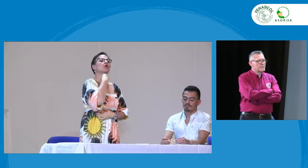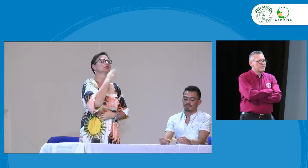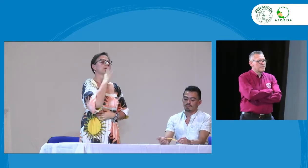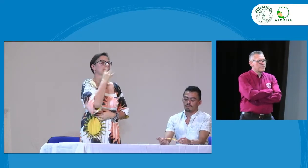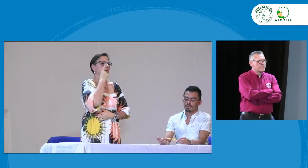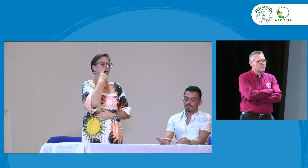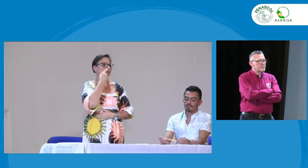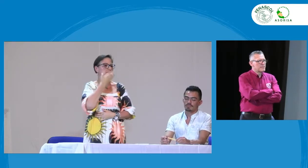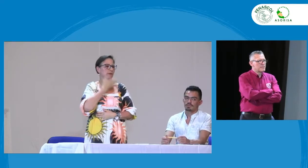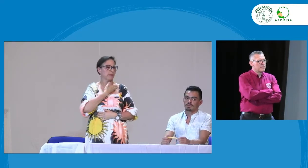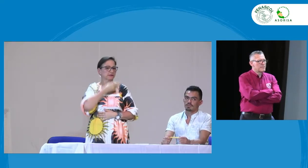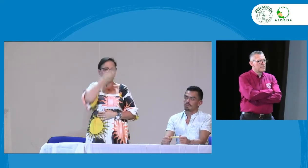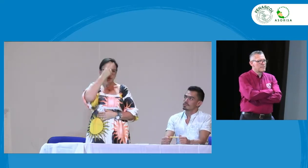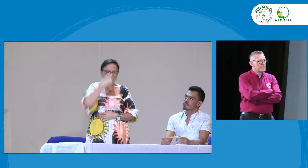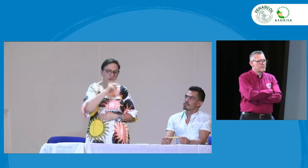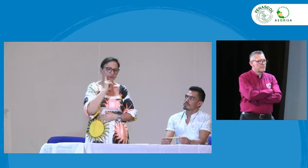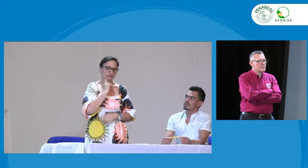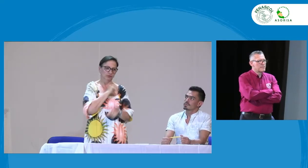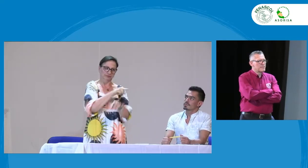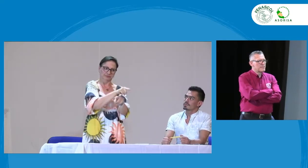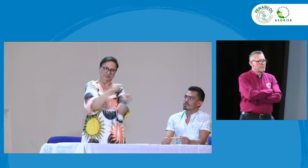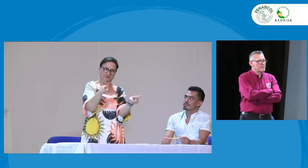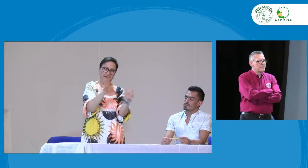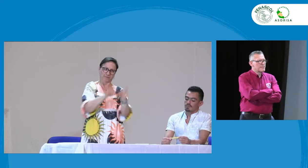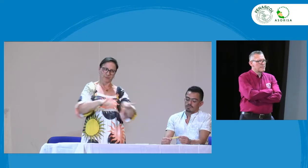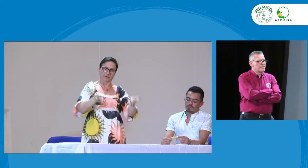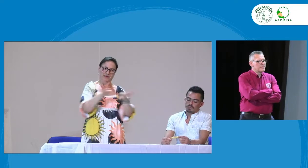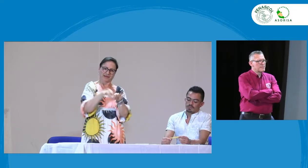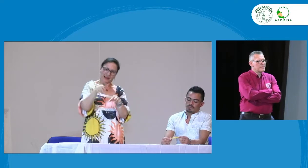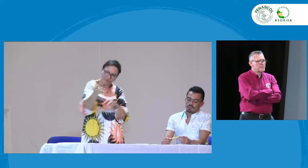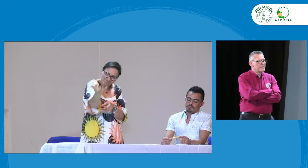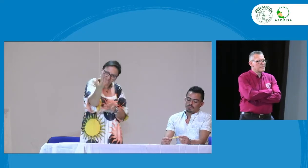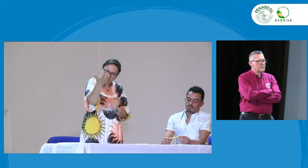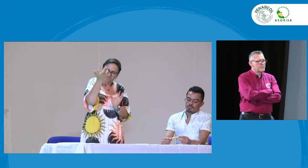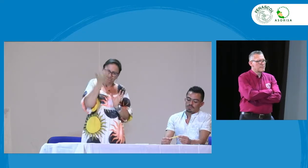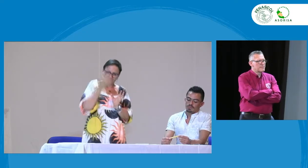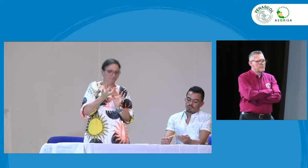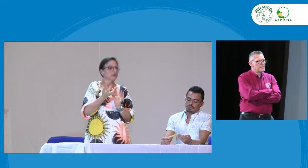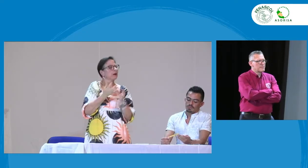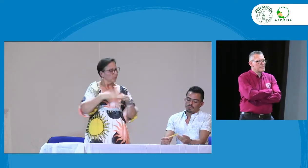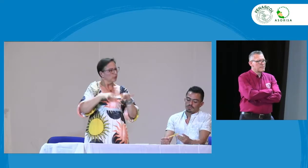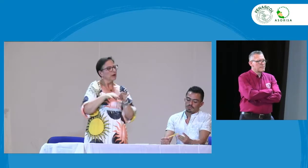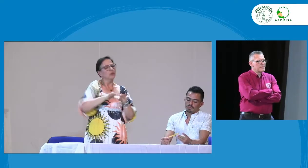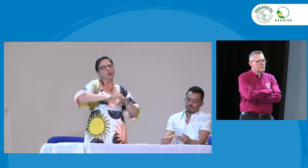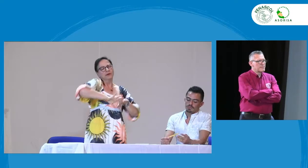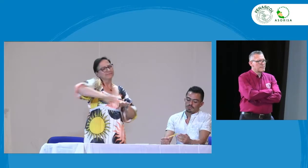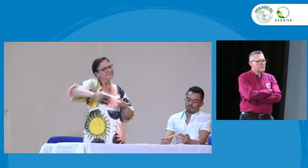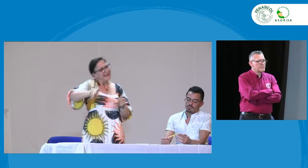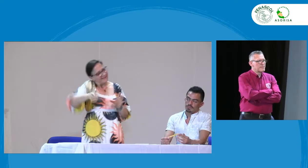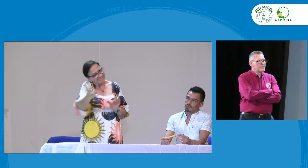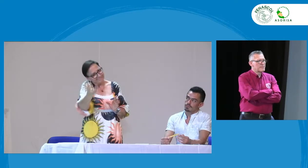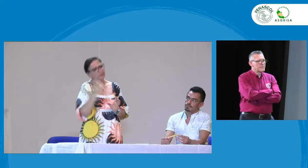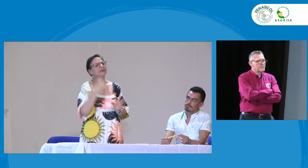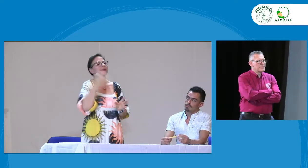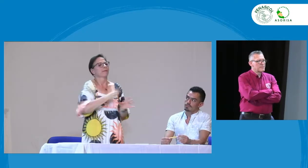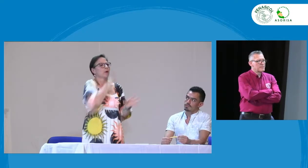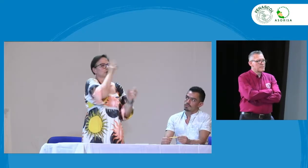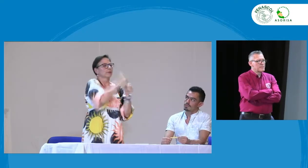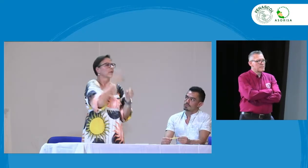quiere como tener una incidencia mayor pero debemos reconocer que la voz la voz más importante